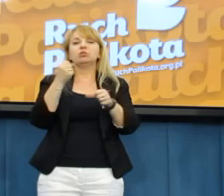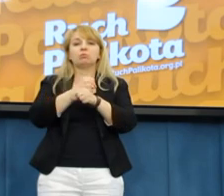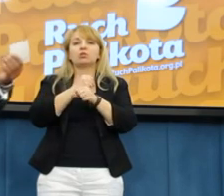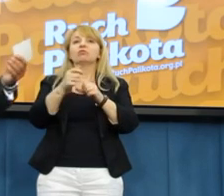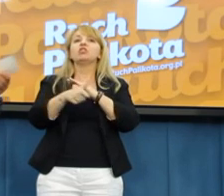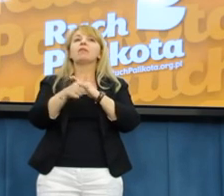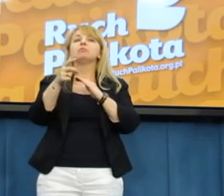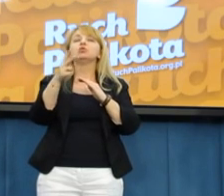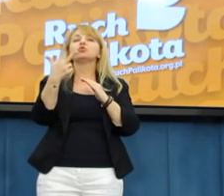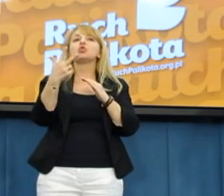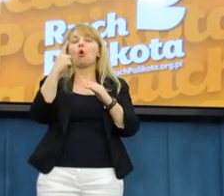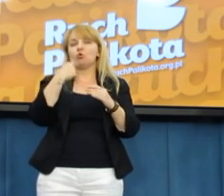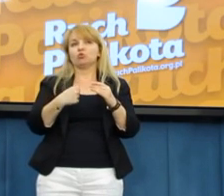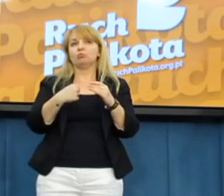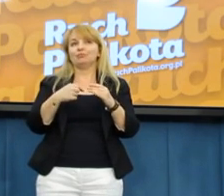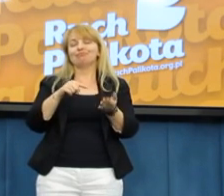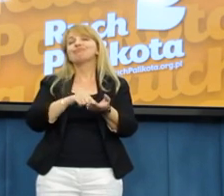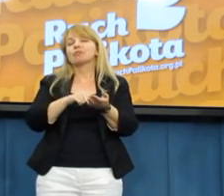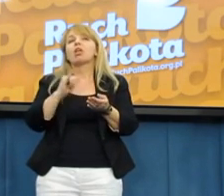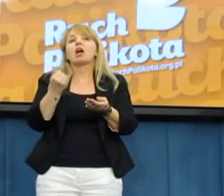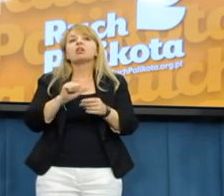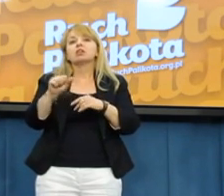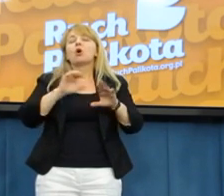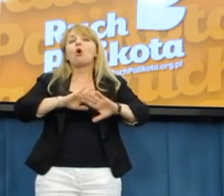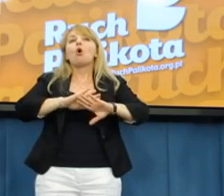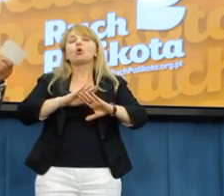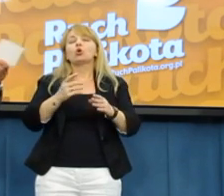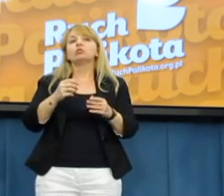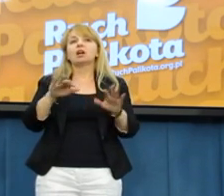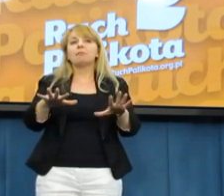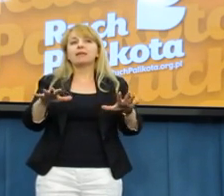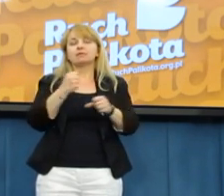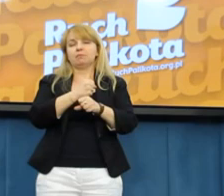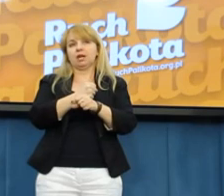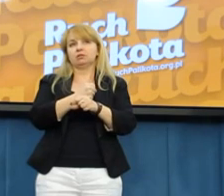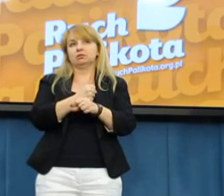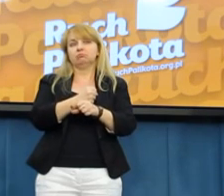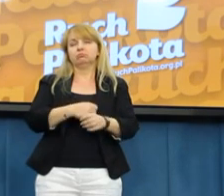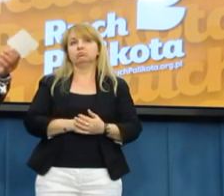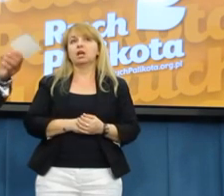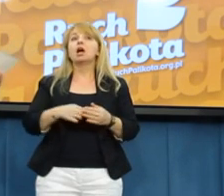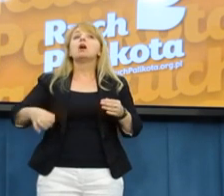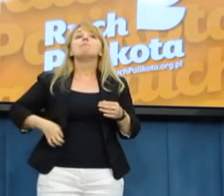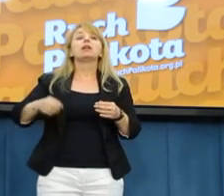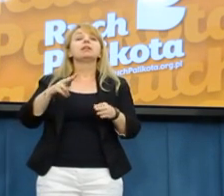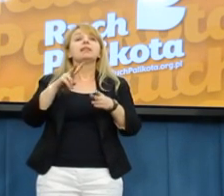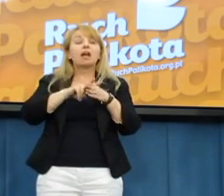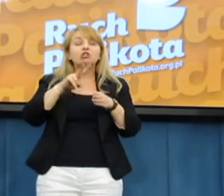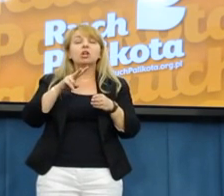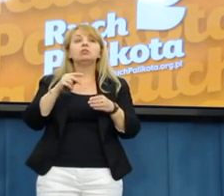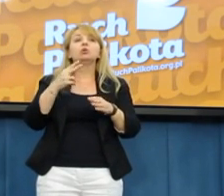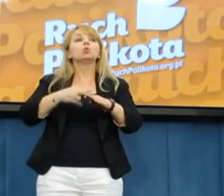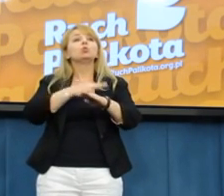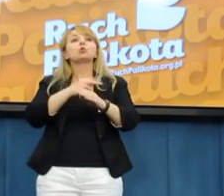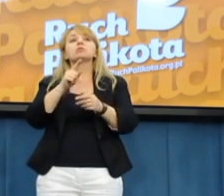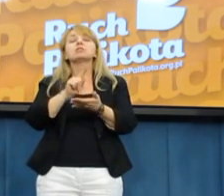No i szczególna ochrona miejsc pracy. Pani Naczelnik podczas przesłuchania stwierdziła, że ją tutaj mu interesuje, żeby zostały